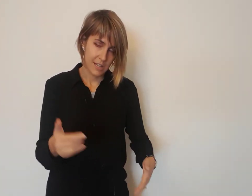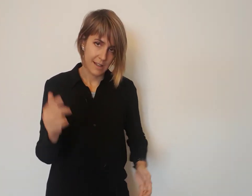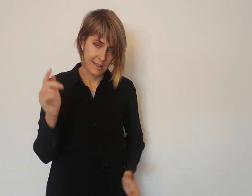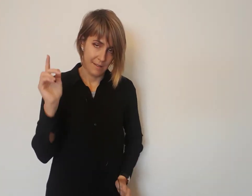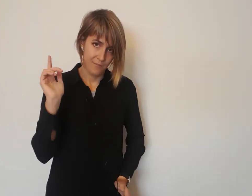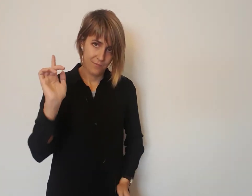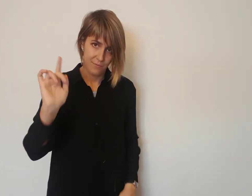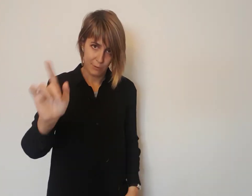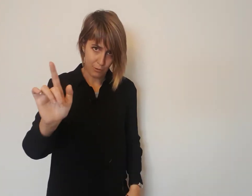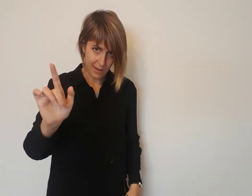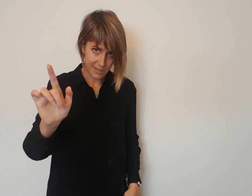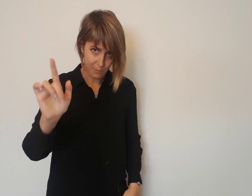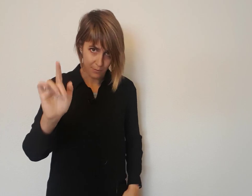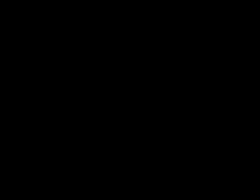sea que no lo hagas, por favor.